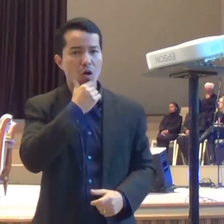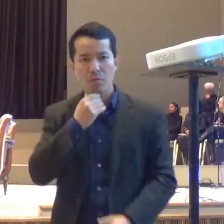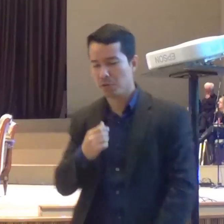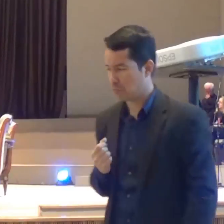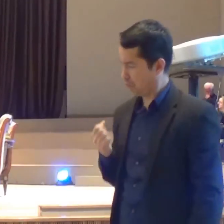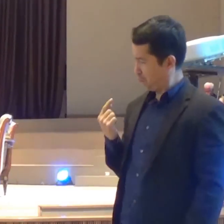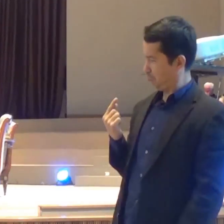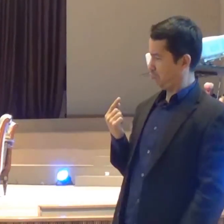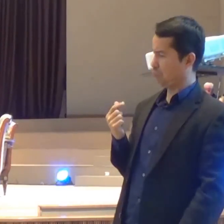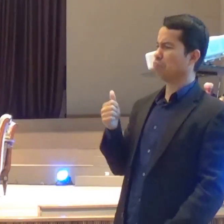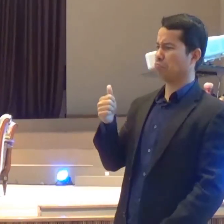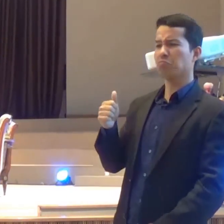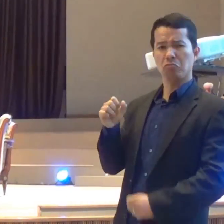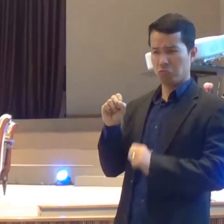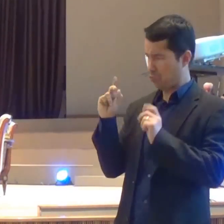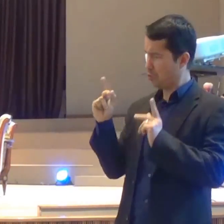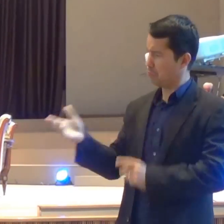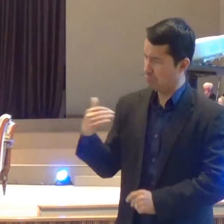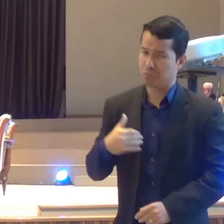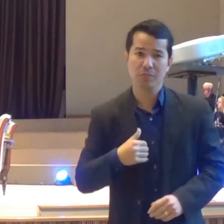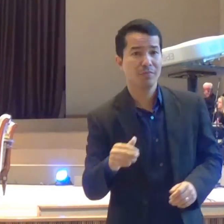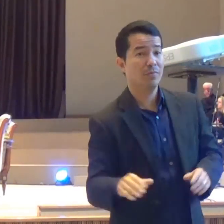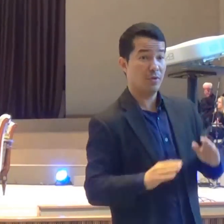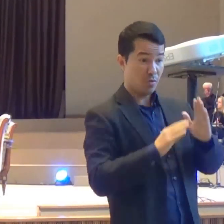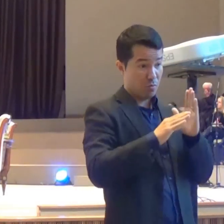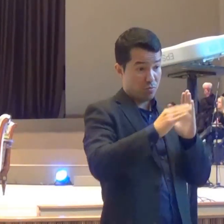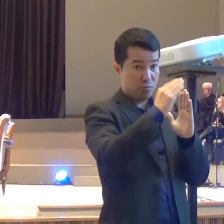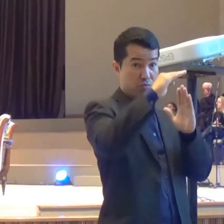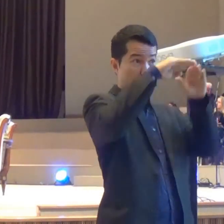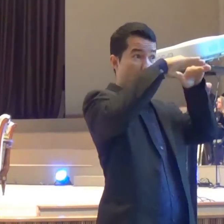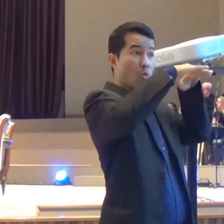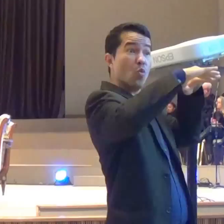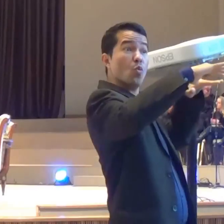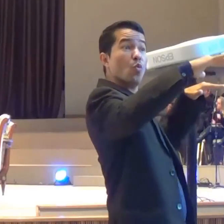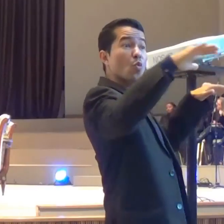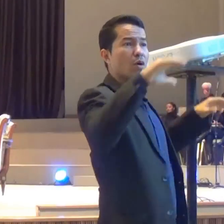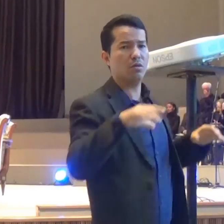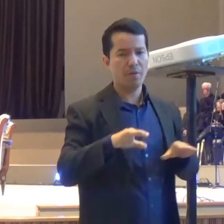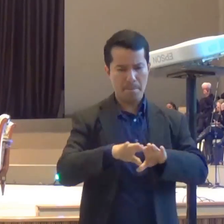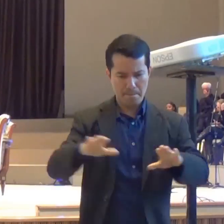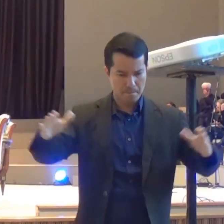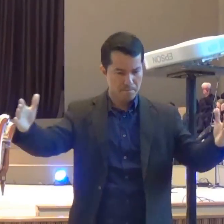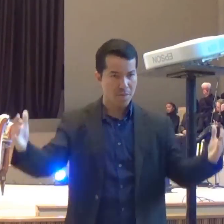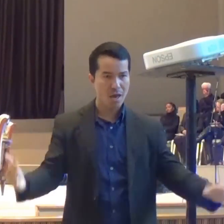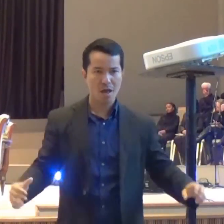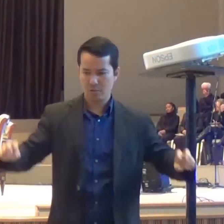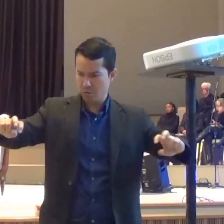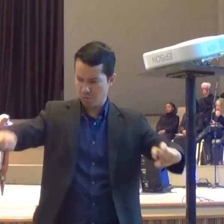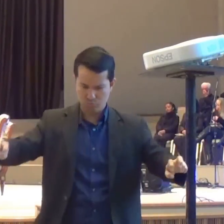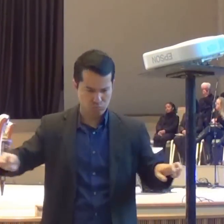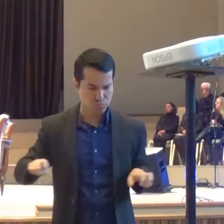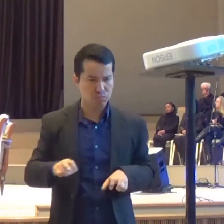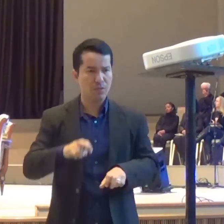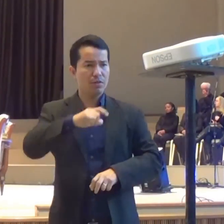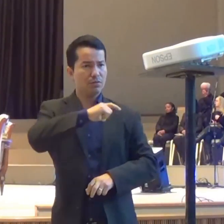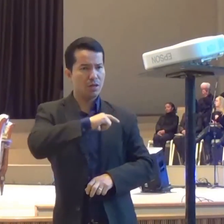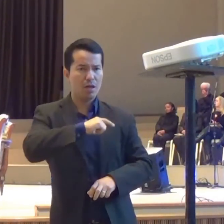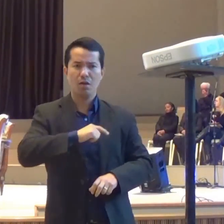ampla sala do andar superior Toda mobiliada Façam ali os preparativos Eles saíram e